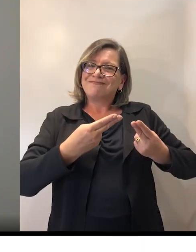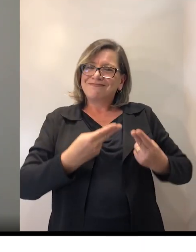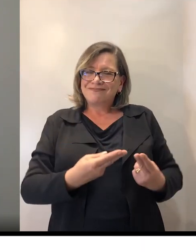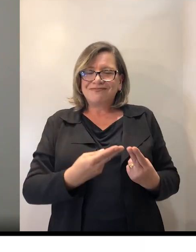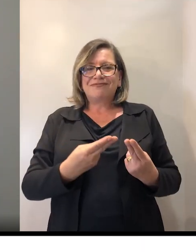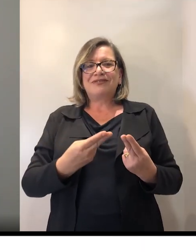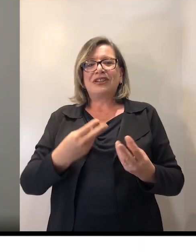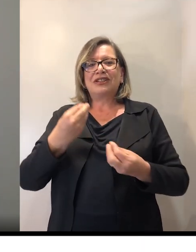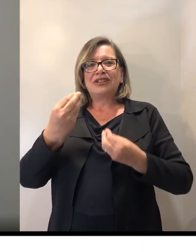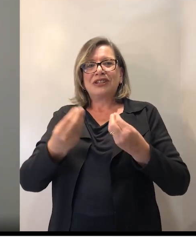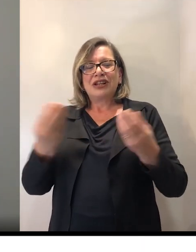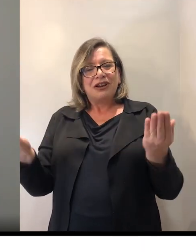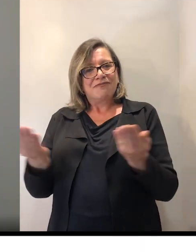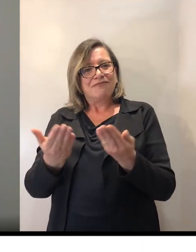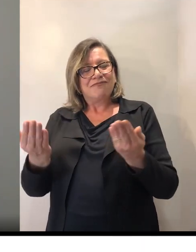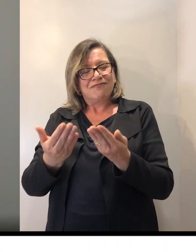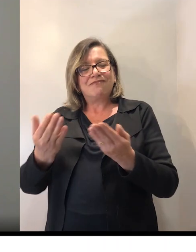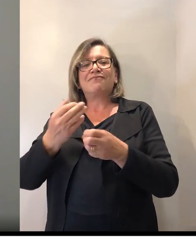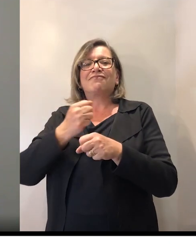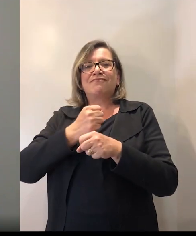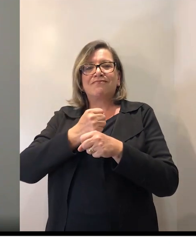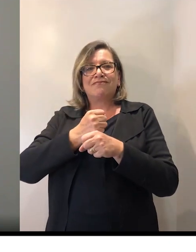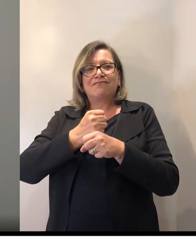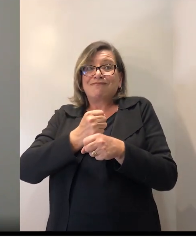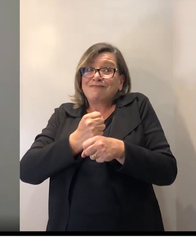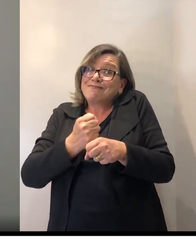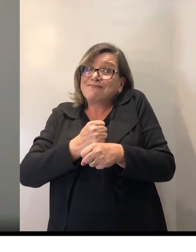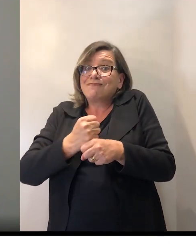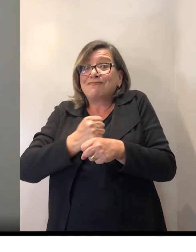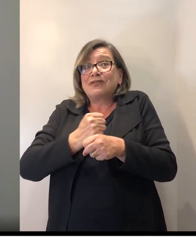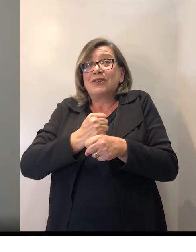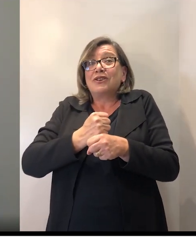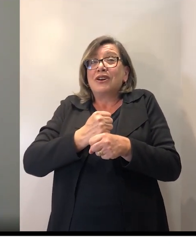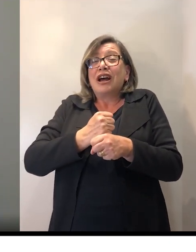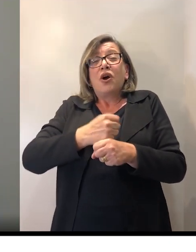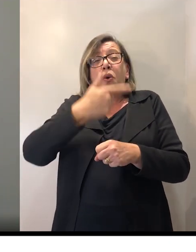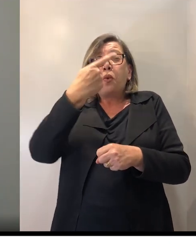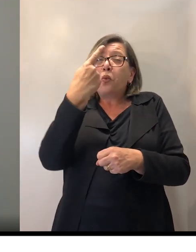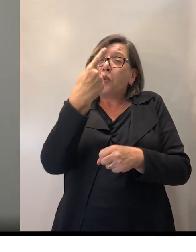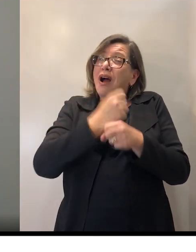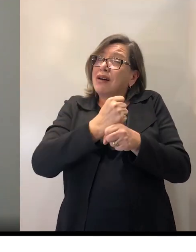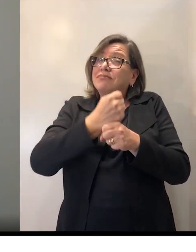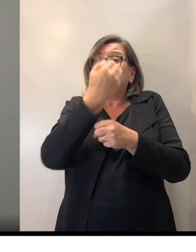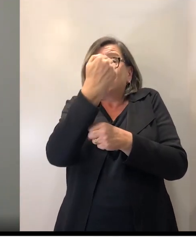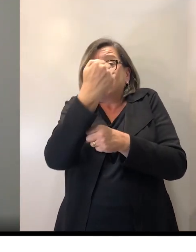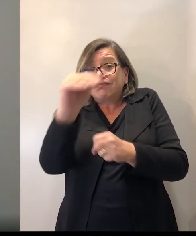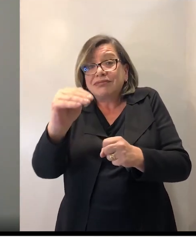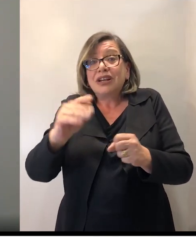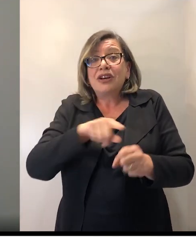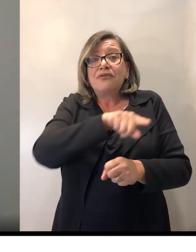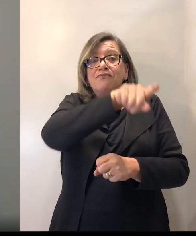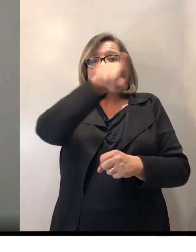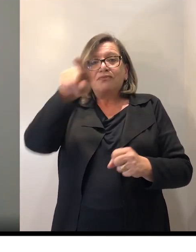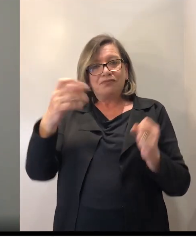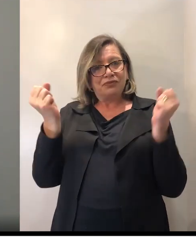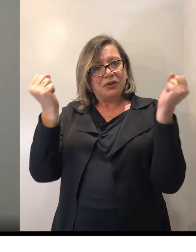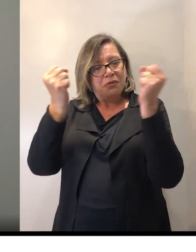esse ano, praticamente um ano e meio, vocês consigam aprender, e a gente